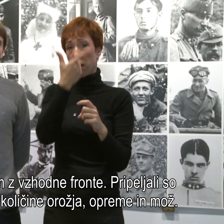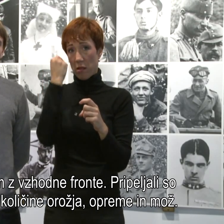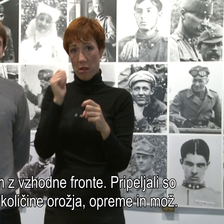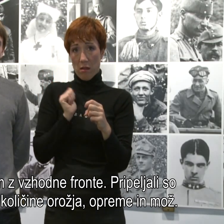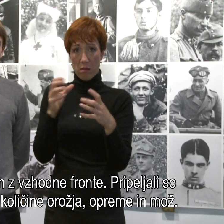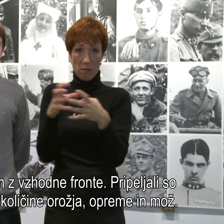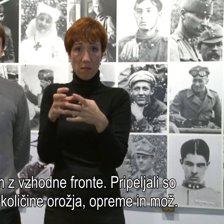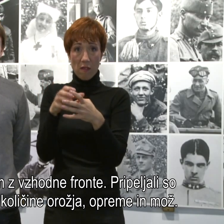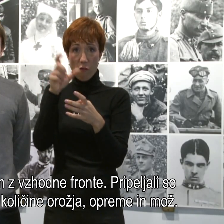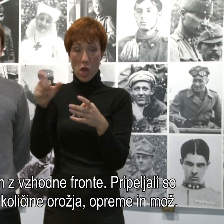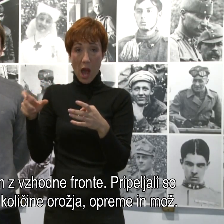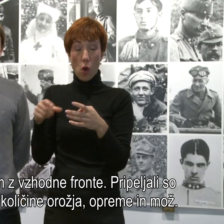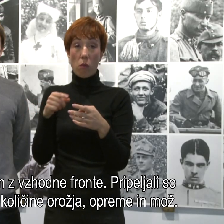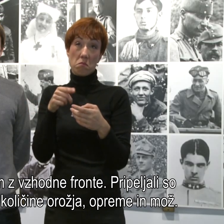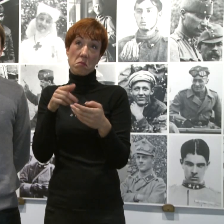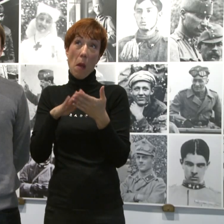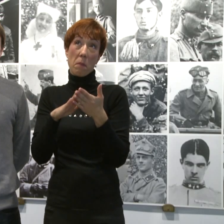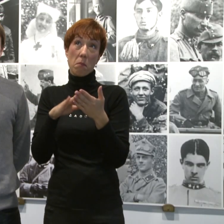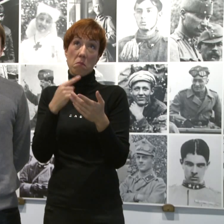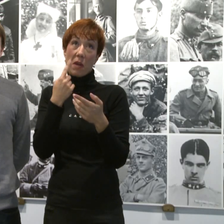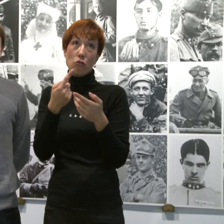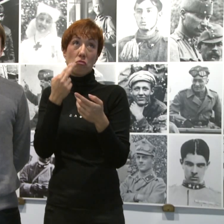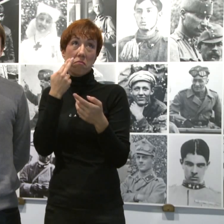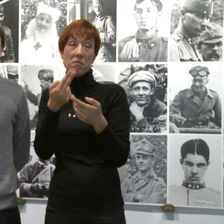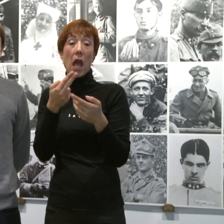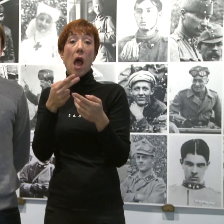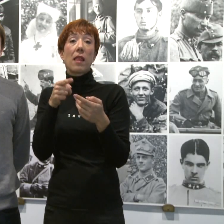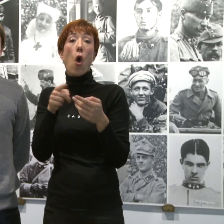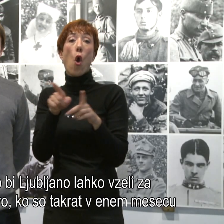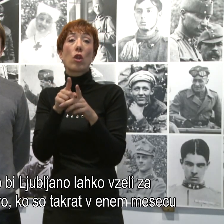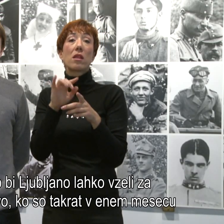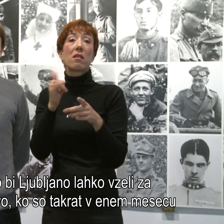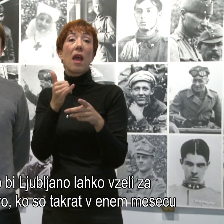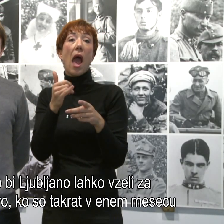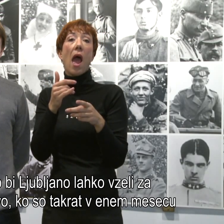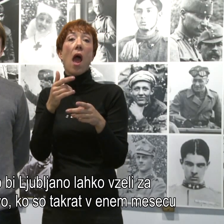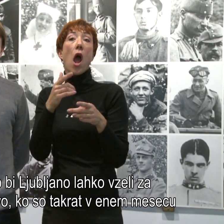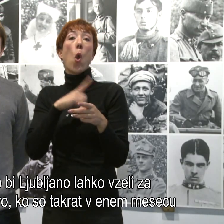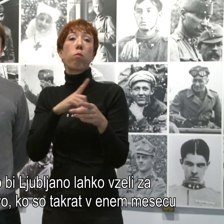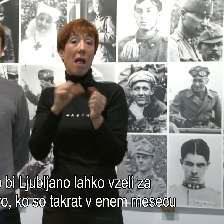Ljubljano v približnom mesecu dni prešlo